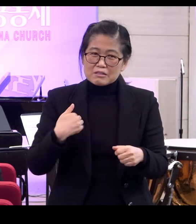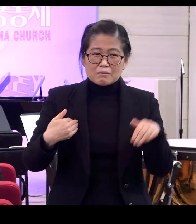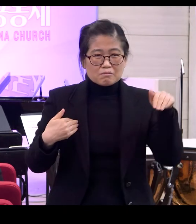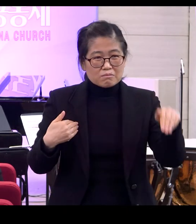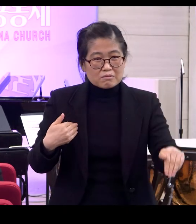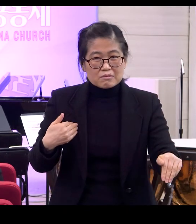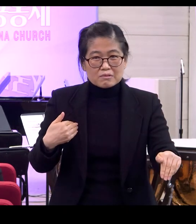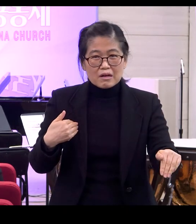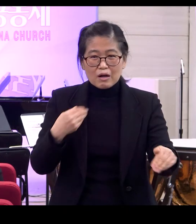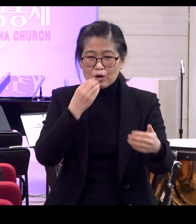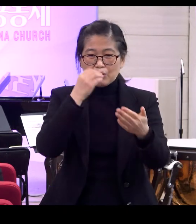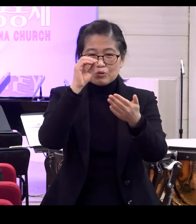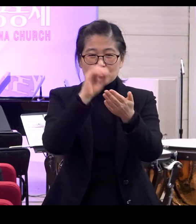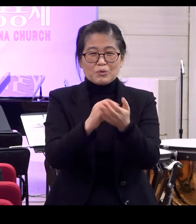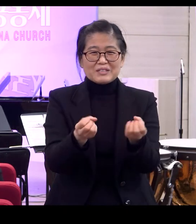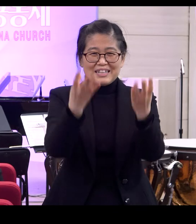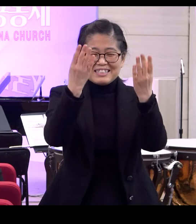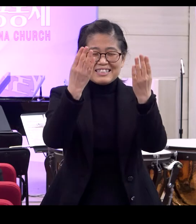아니면 돌잔치를 안 해줘서 그러나?